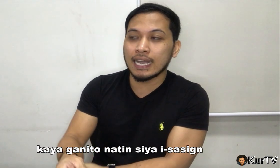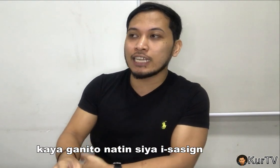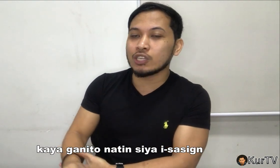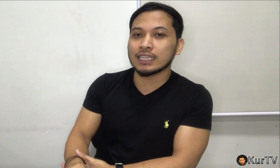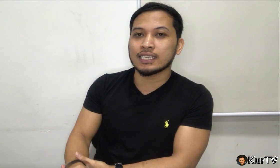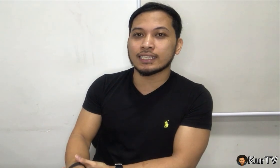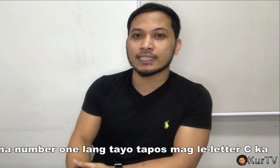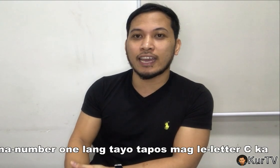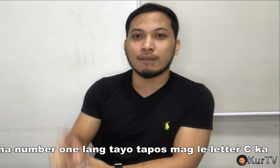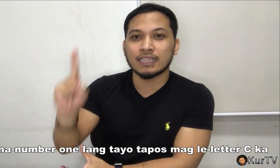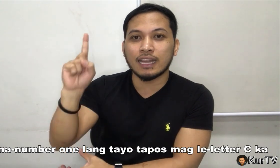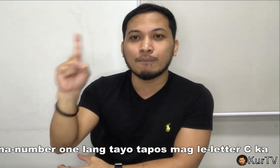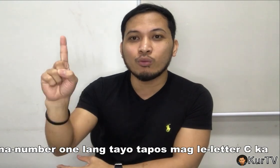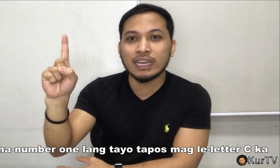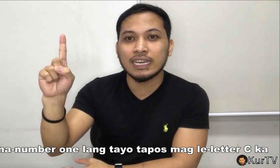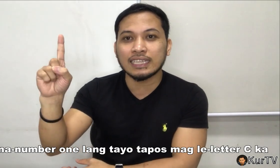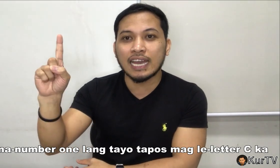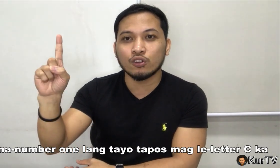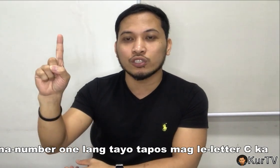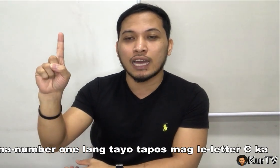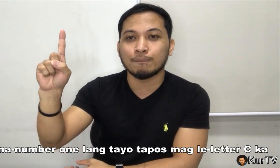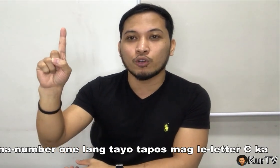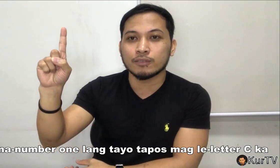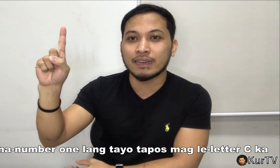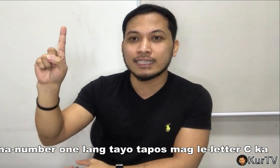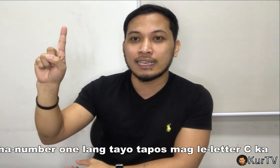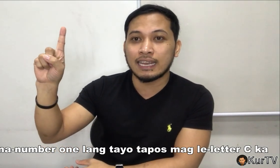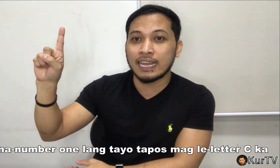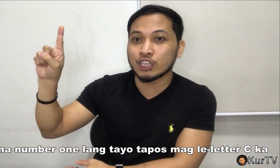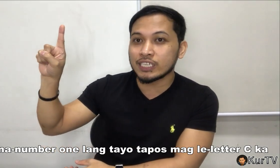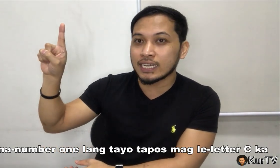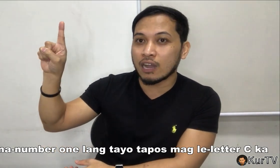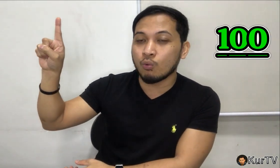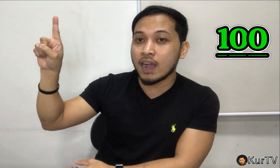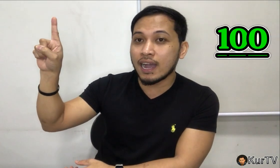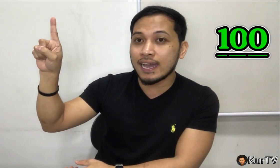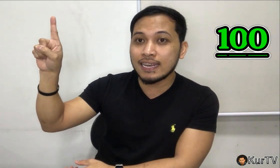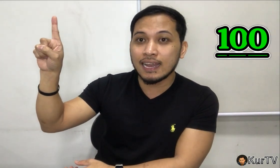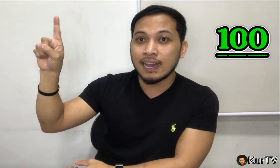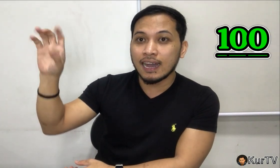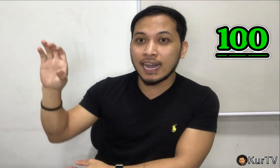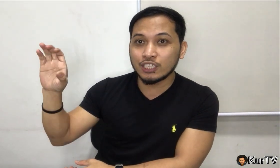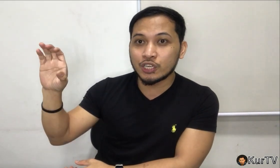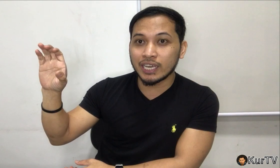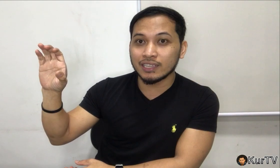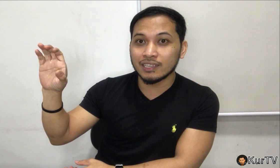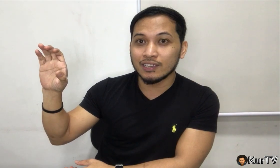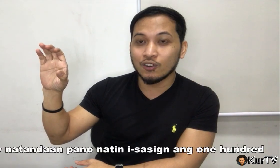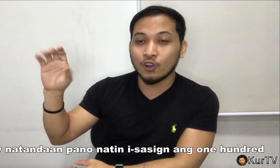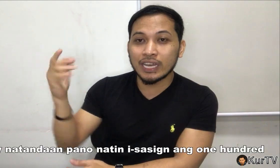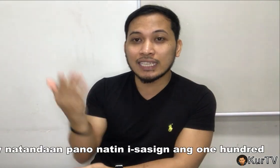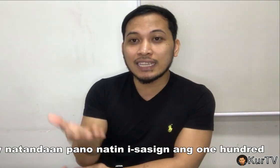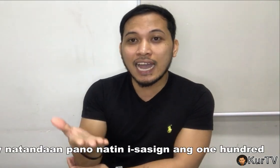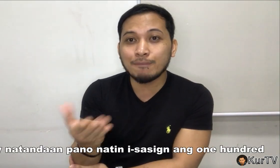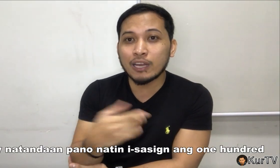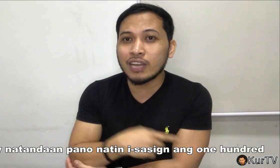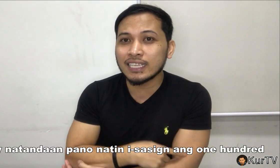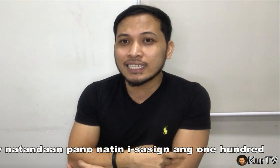Kaya ganito natin siya isasign. Magna number 1 lang tayo tapos mag-letter C ka. 1, 100. Okay na tandaan? Paano natin